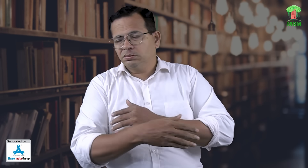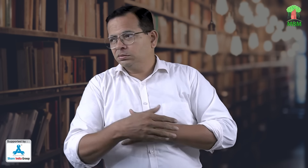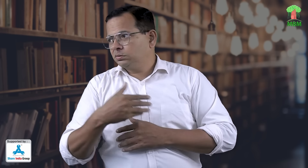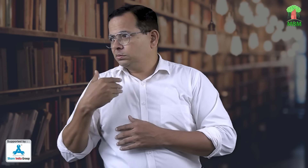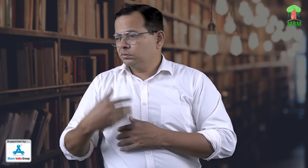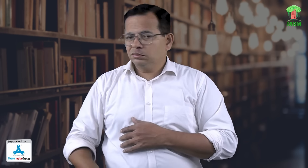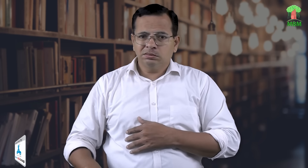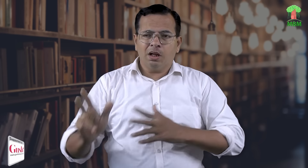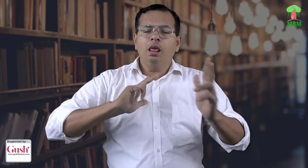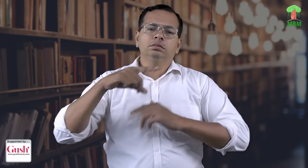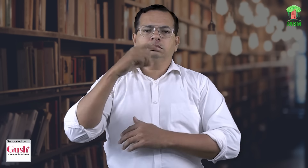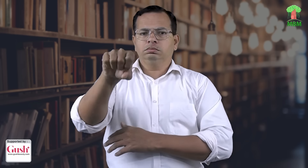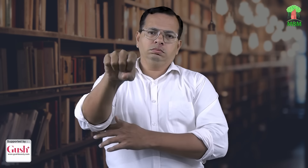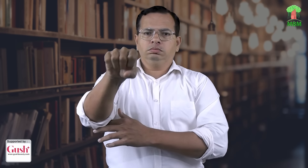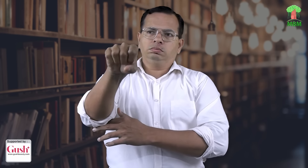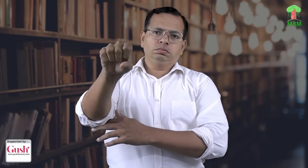लेकिन फिर छोड़ो कोई पूछेगा